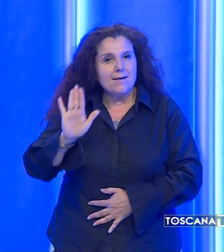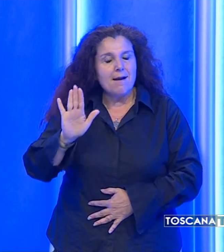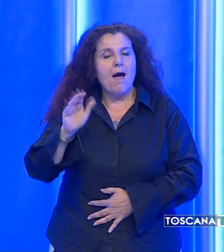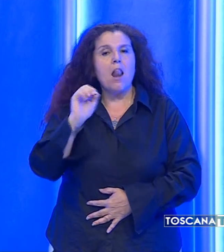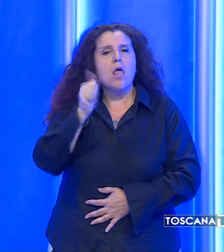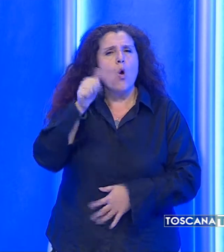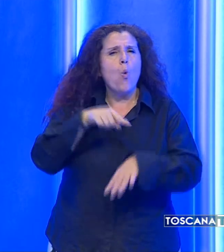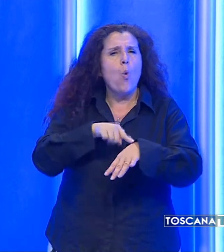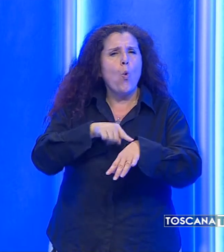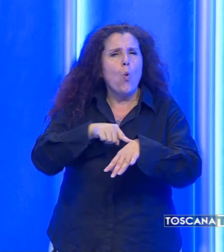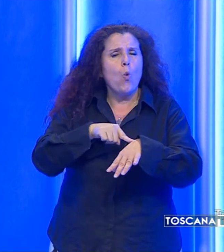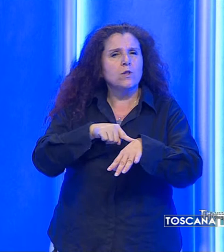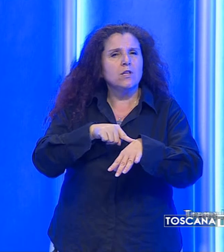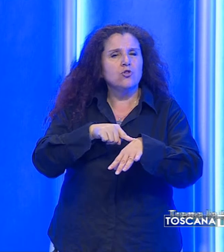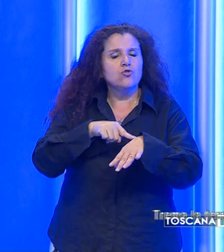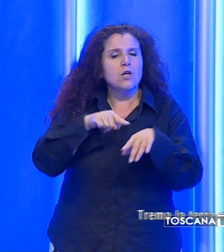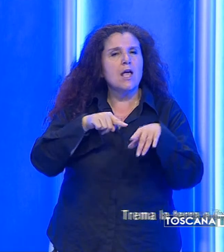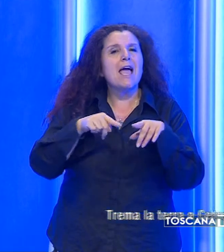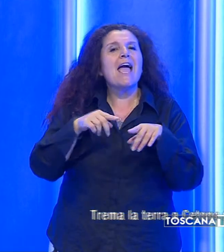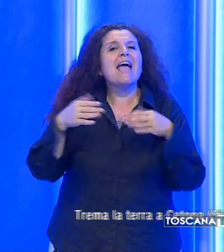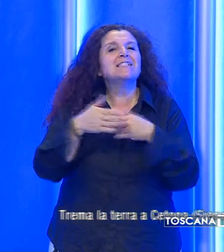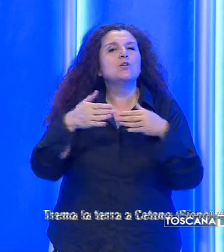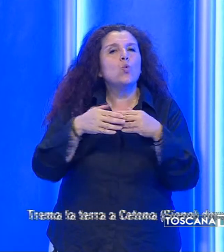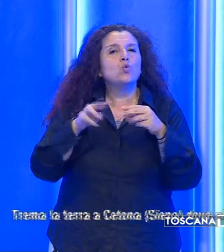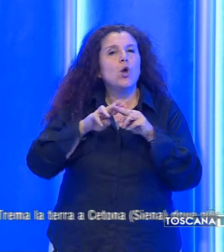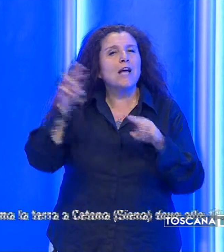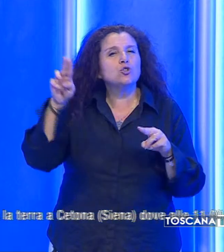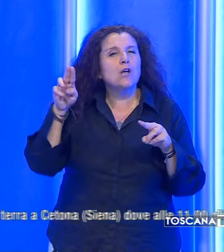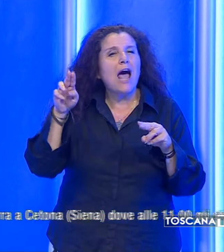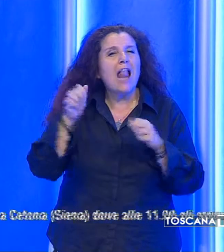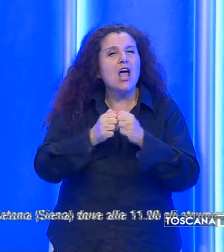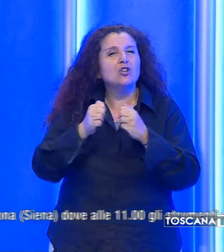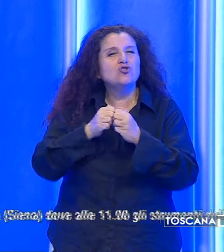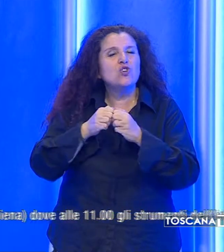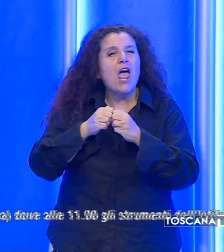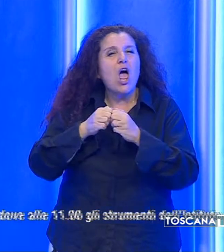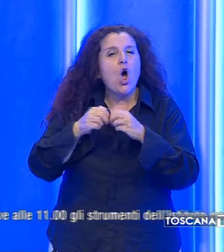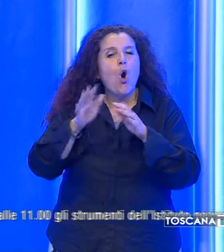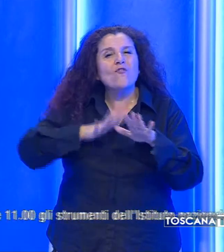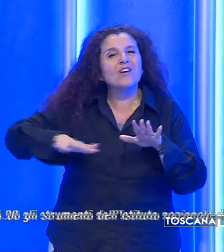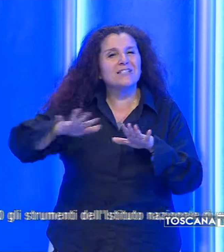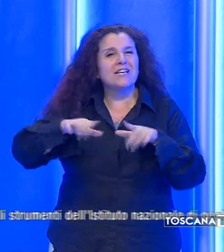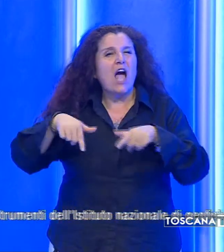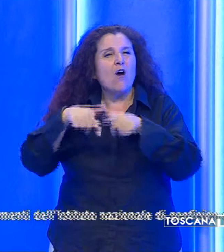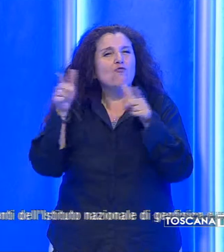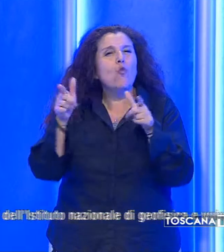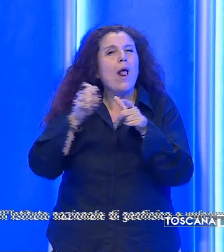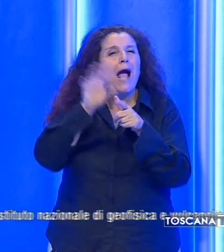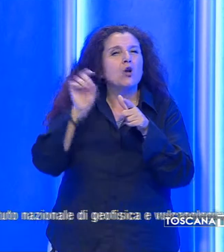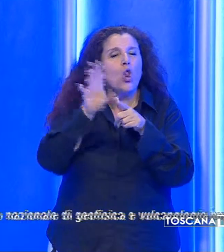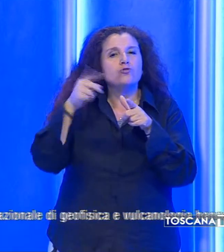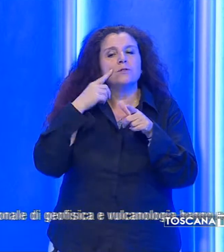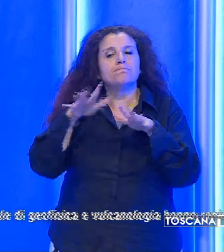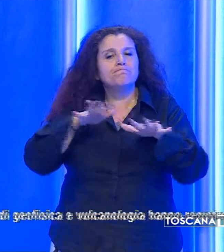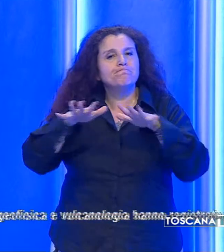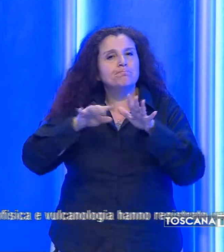alle 11 gli strumenti dell'Istituto Nazionale di Geofisica e Vulcanologia hanno registrato una